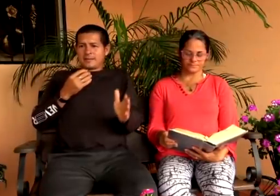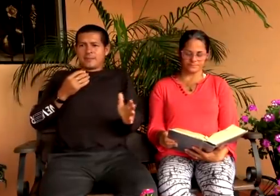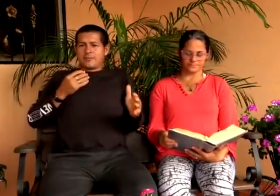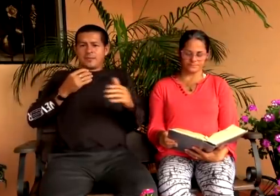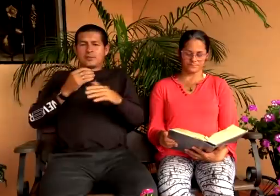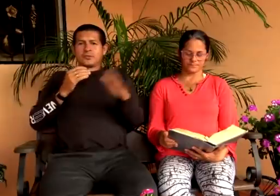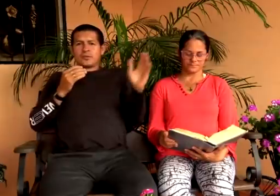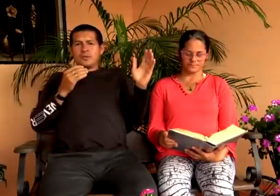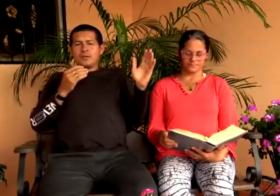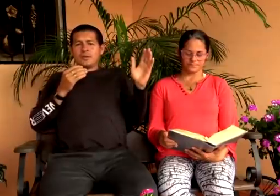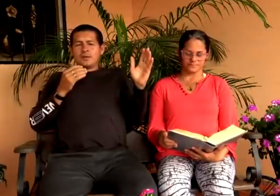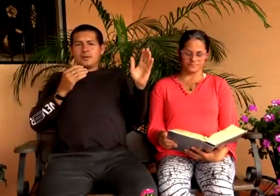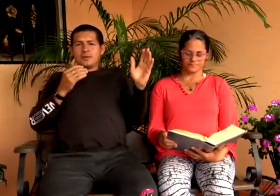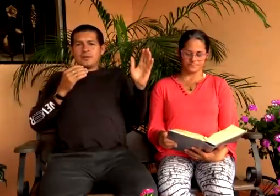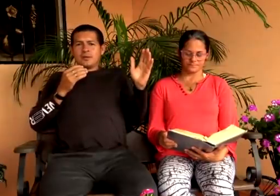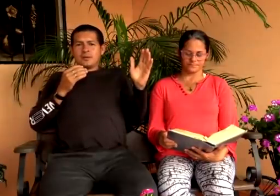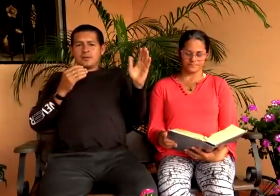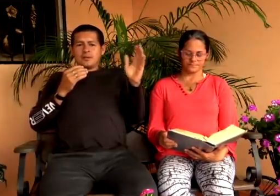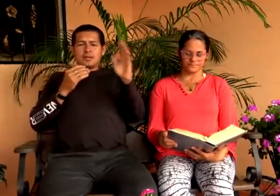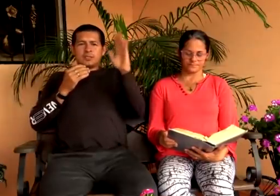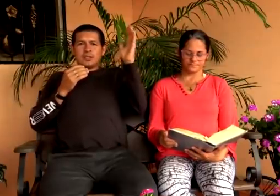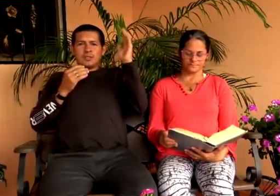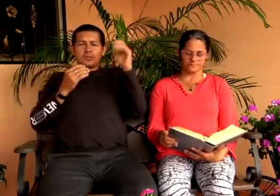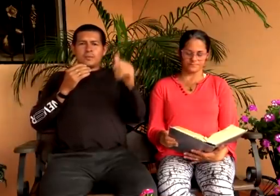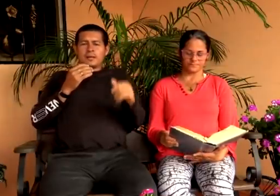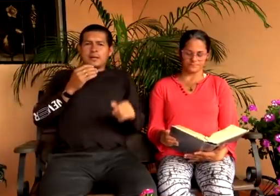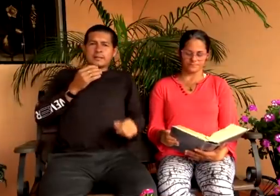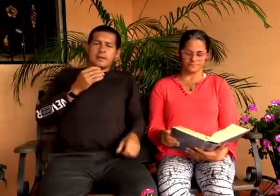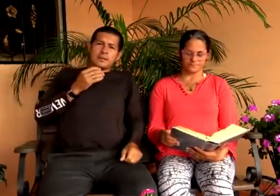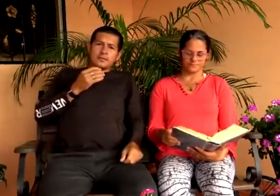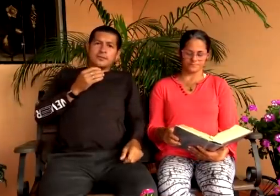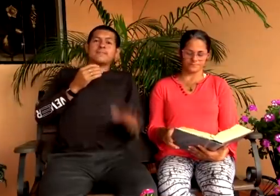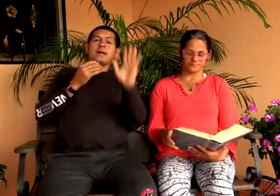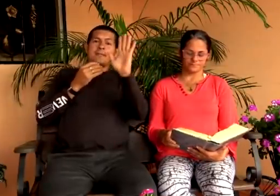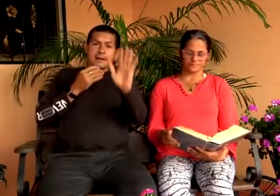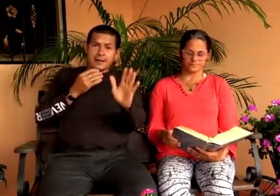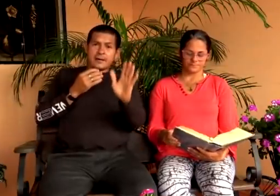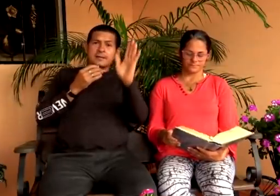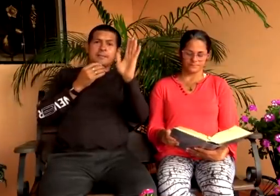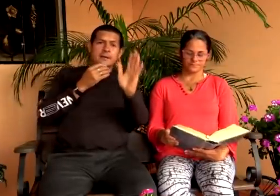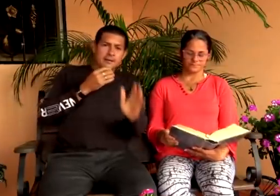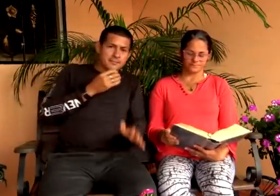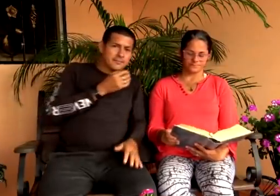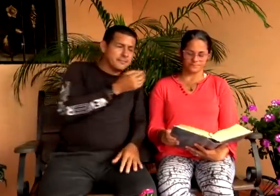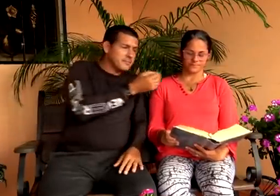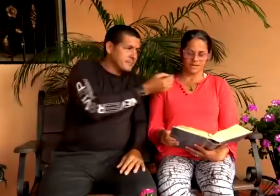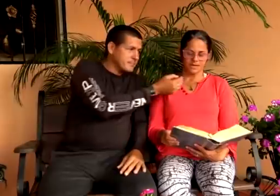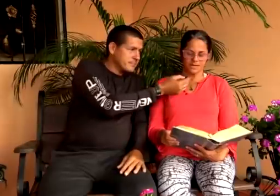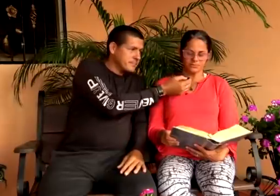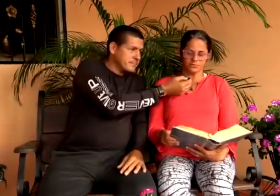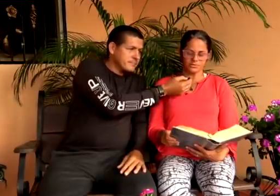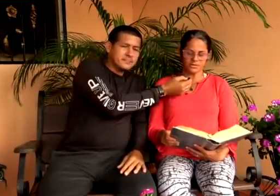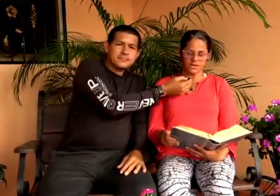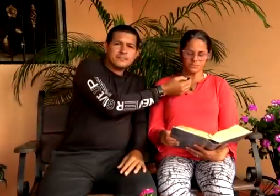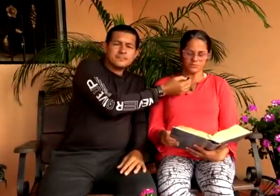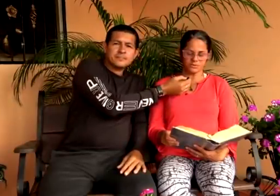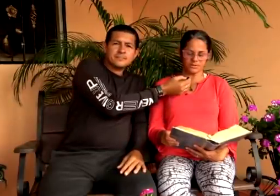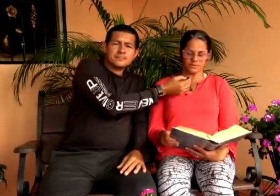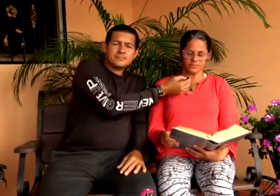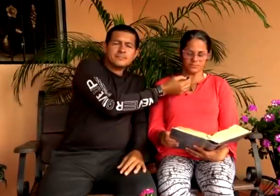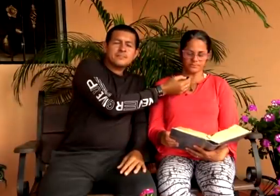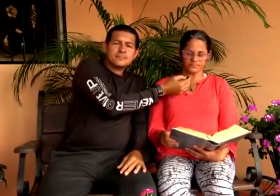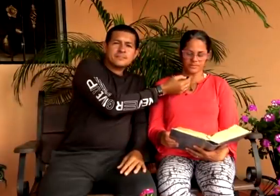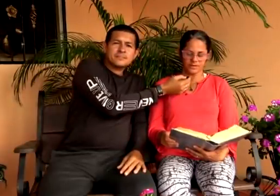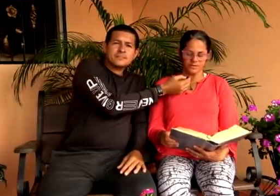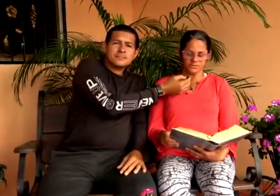y estamos, pero eso sí, derechito para la salvación. ya va, ya va. Entonces, Jesús